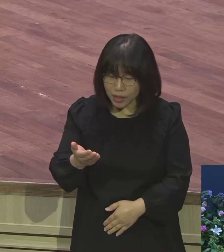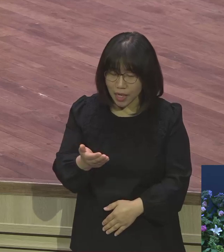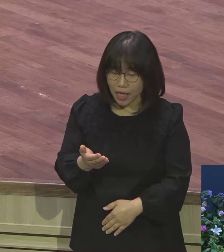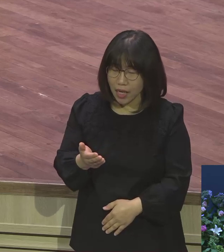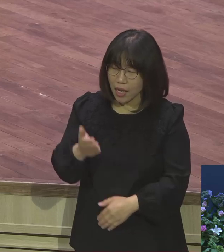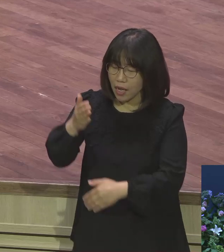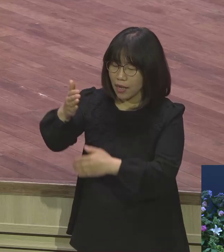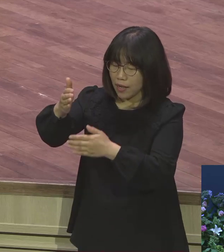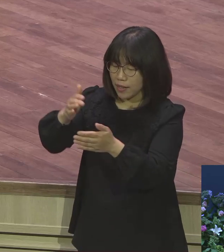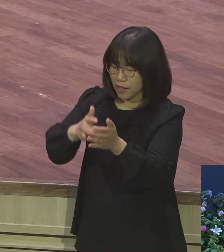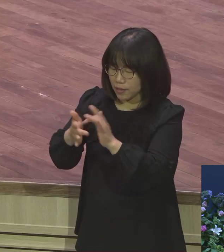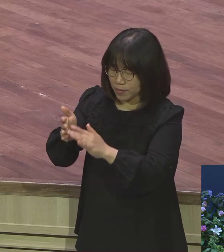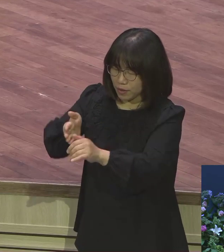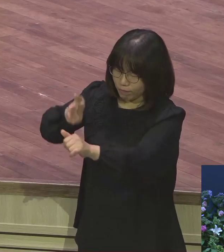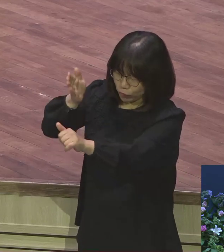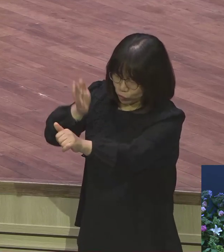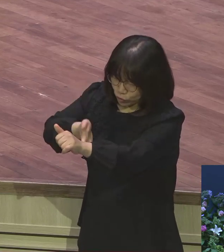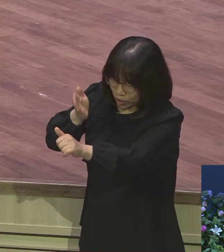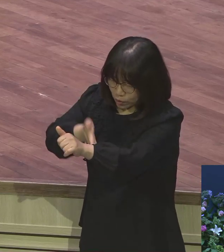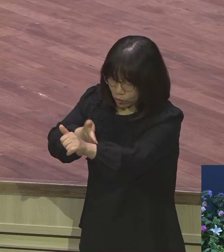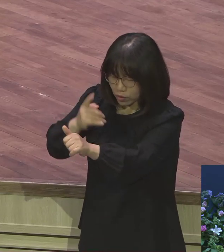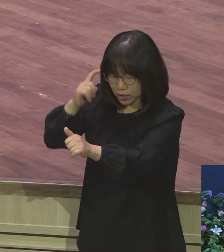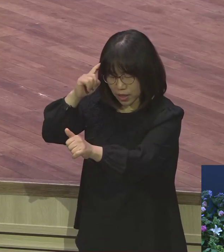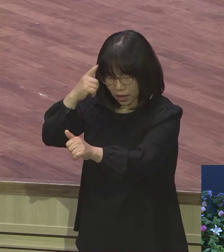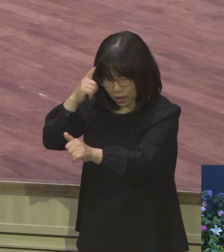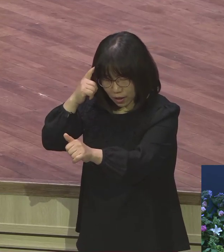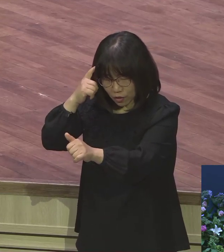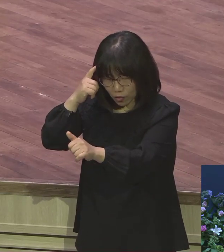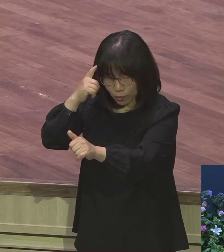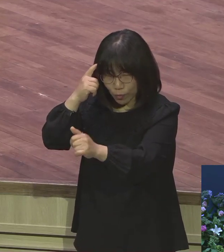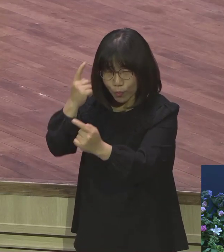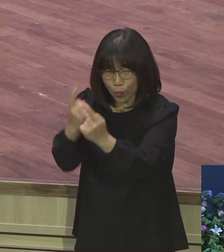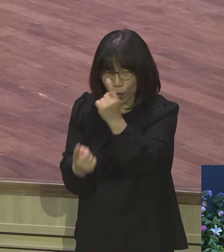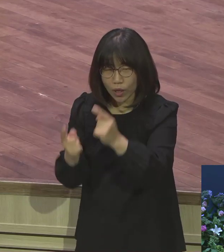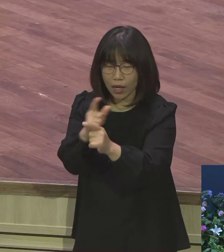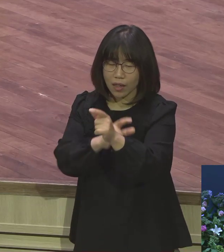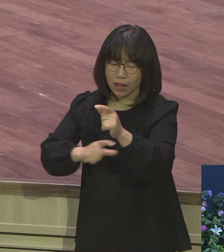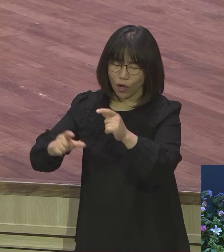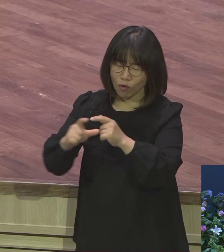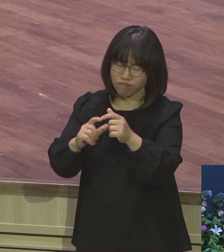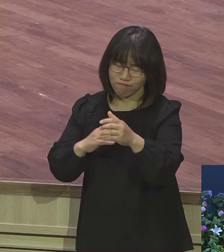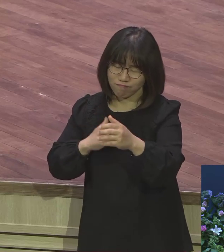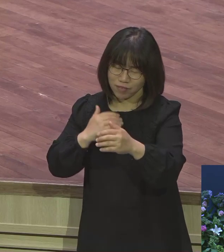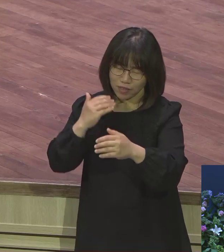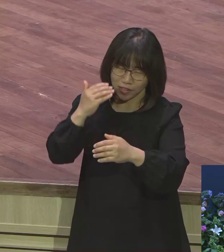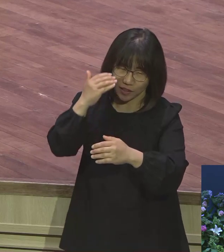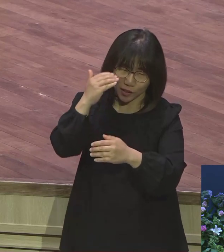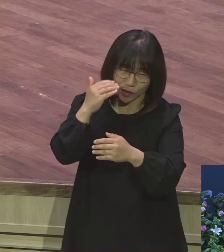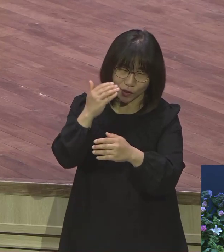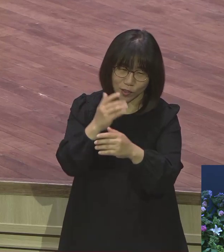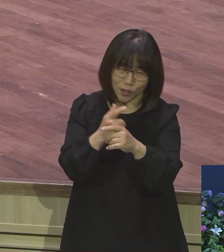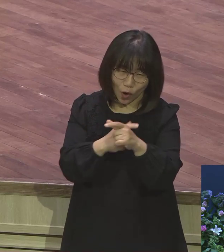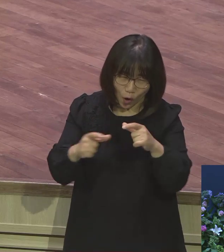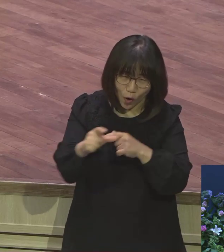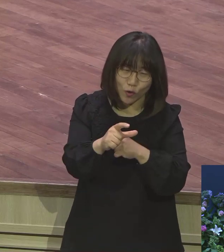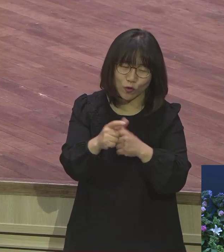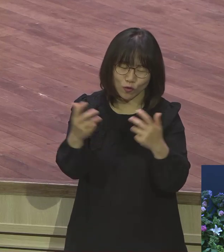모든 것 그거 다 하나님이 넘치도록 채워주시는 그 예수의 시도가 날마다 믿음의 성장